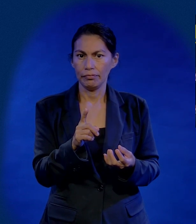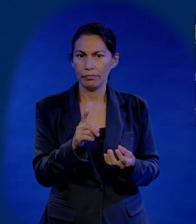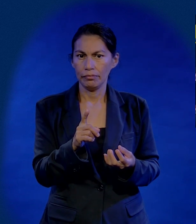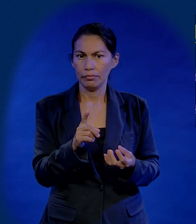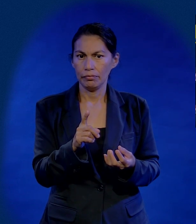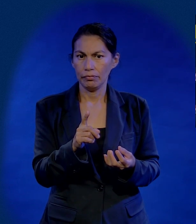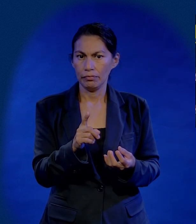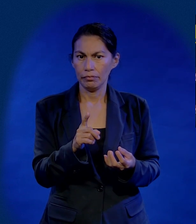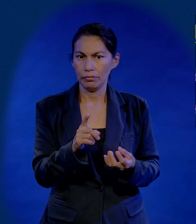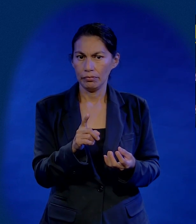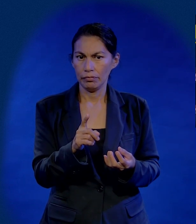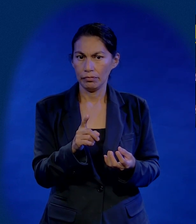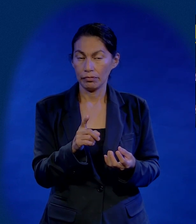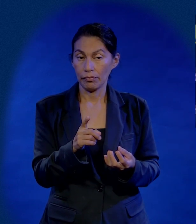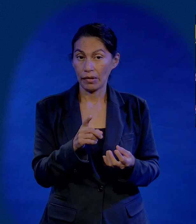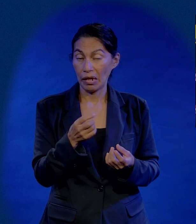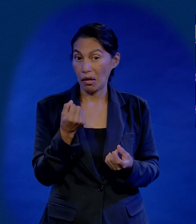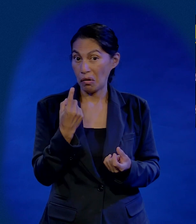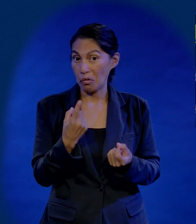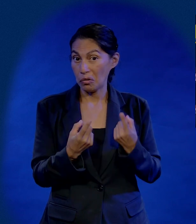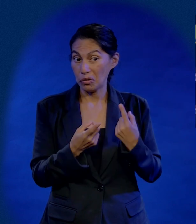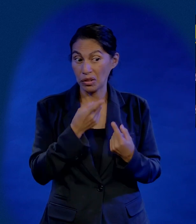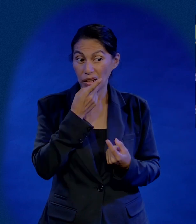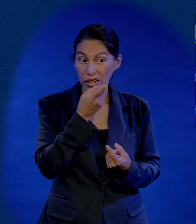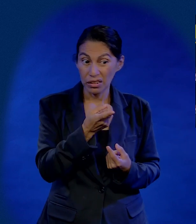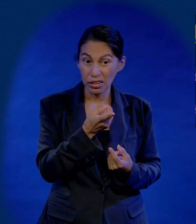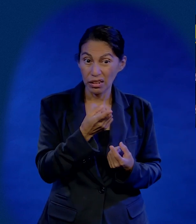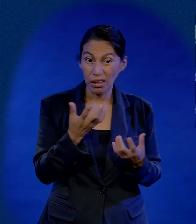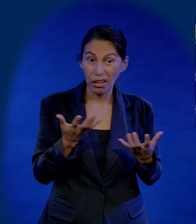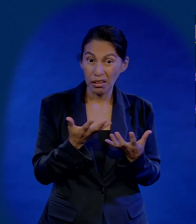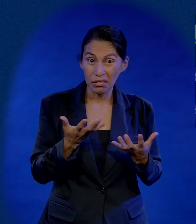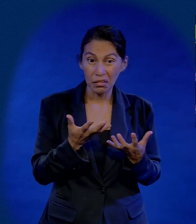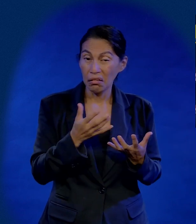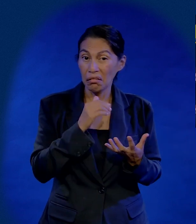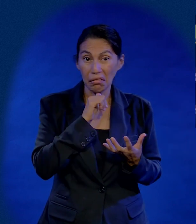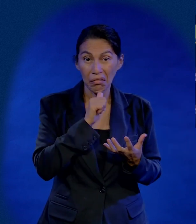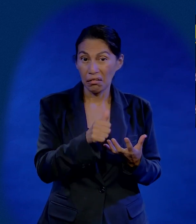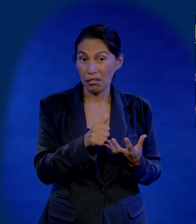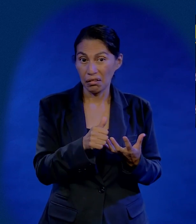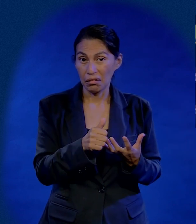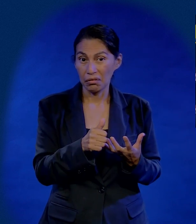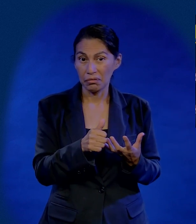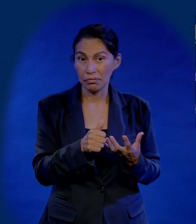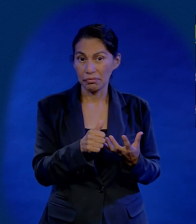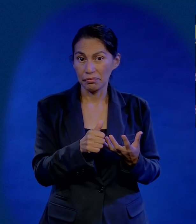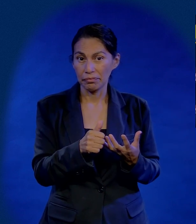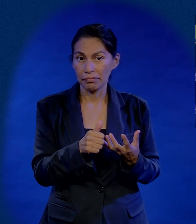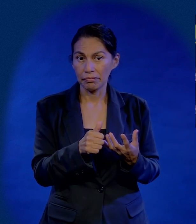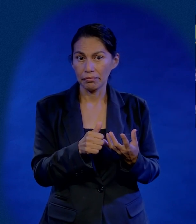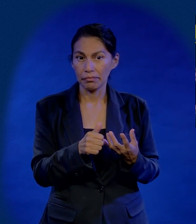Porque dicen y ¿qué cosa? No hacen. ¿Cómo se llama eso?